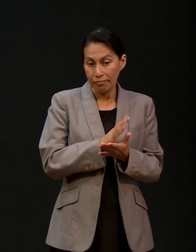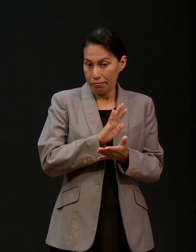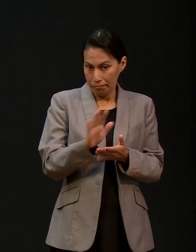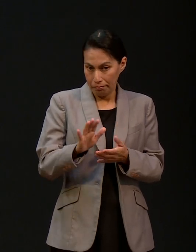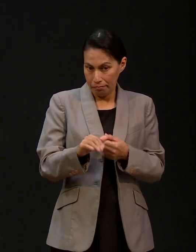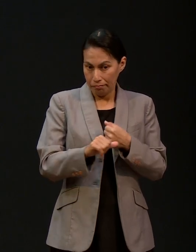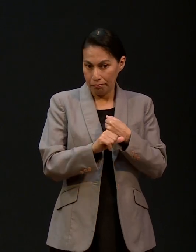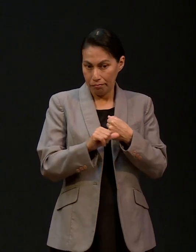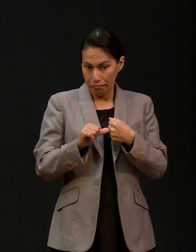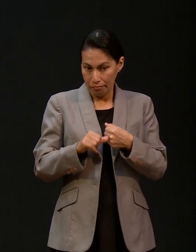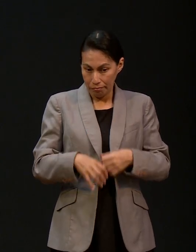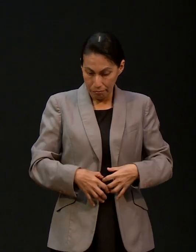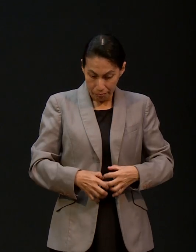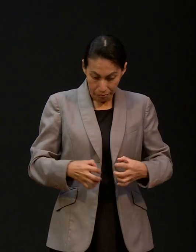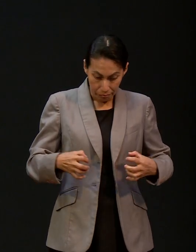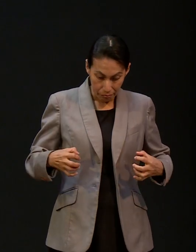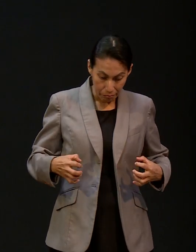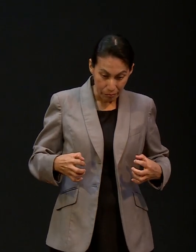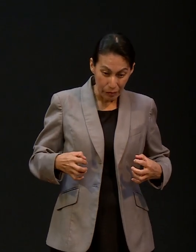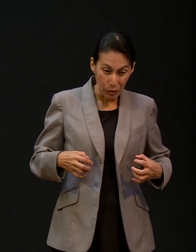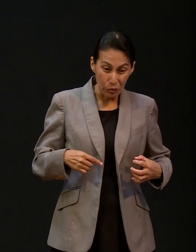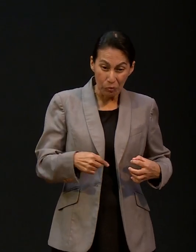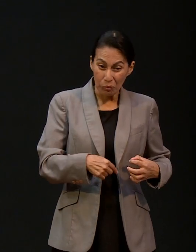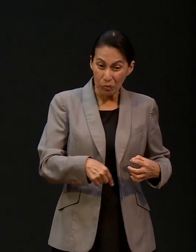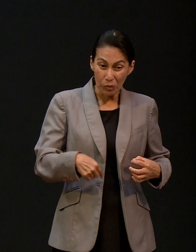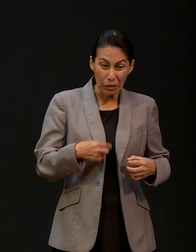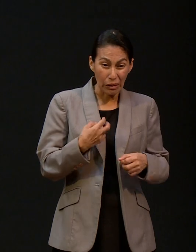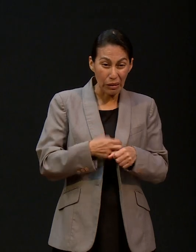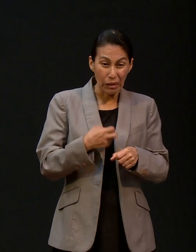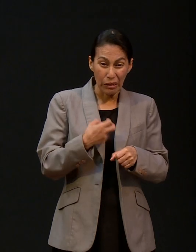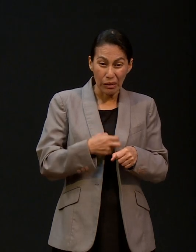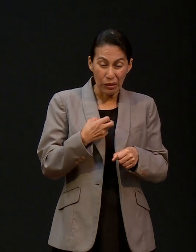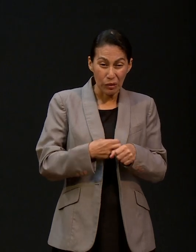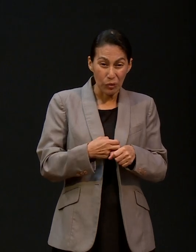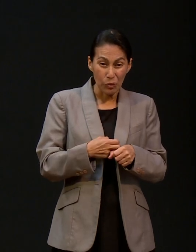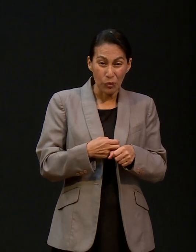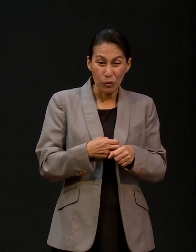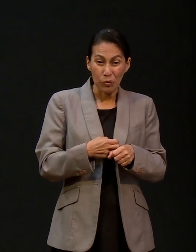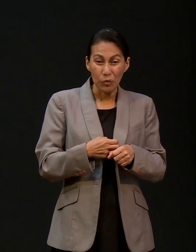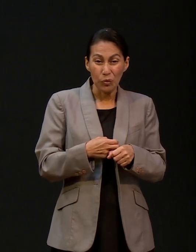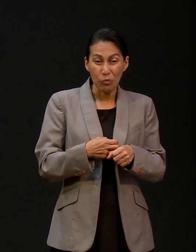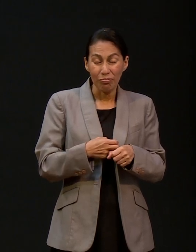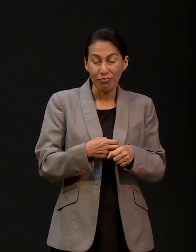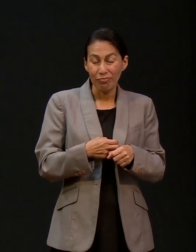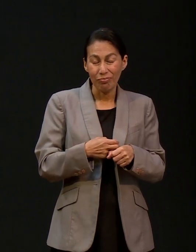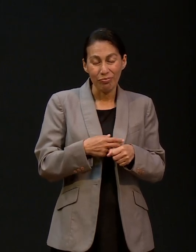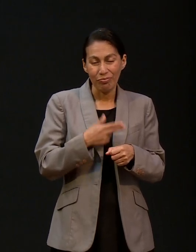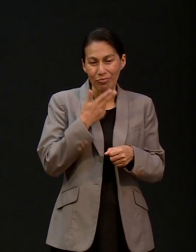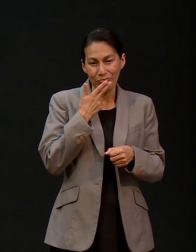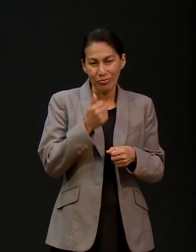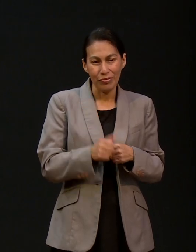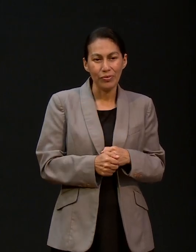abierto, su intestino estaba necrosado y no había nada más que hacer. Esa fue una noticia